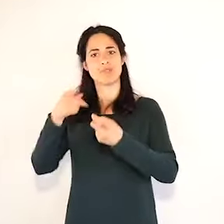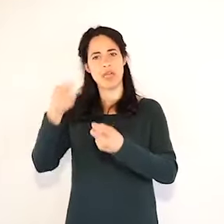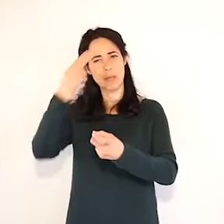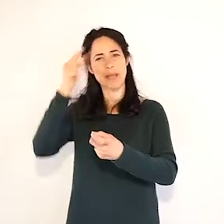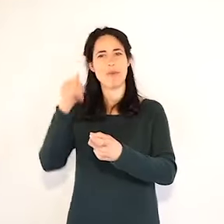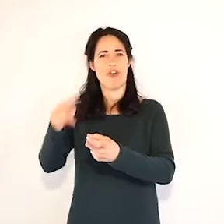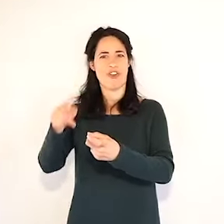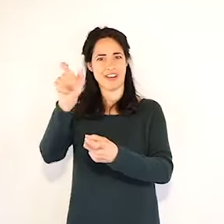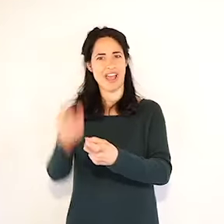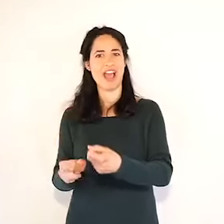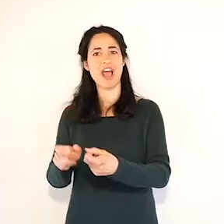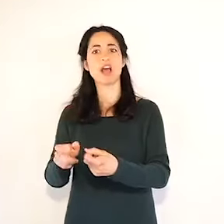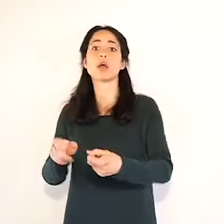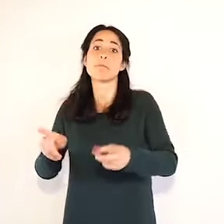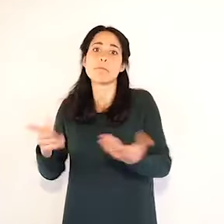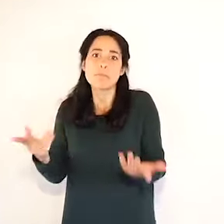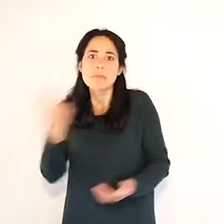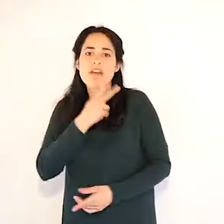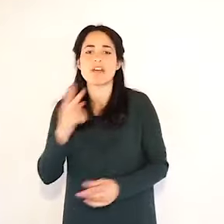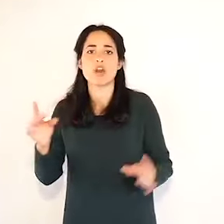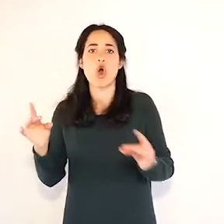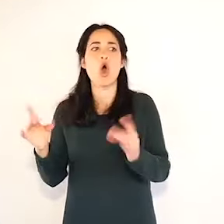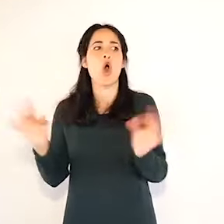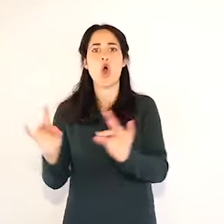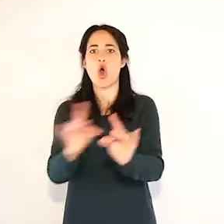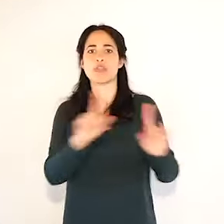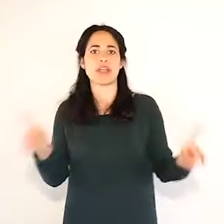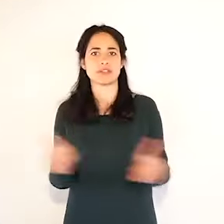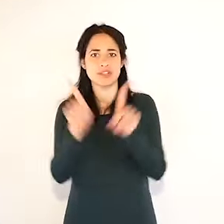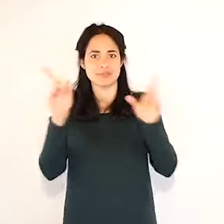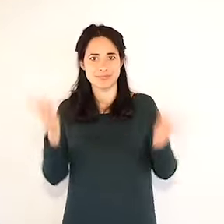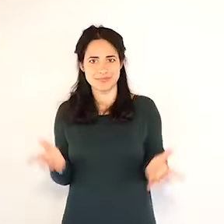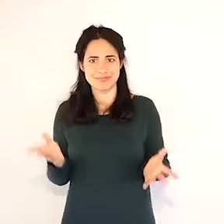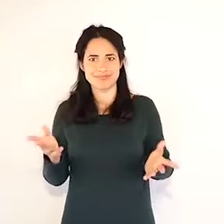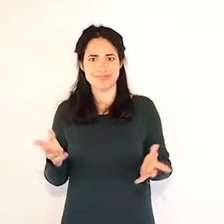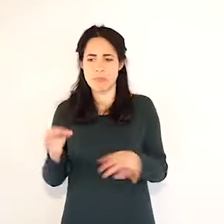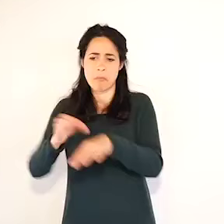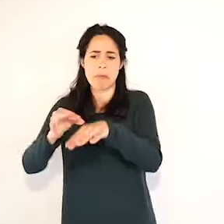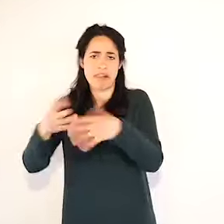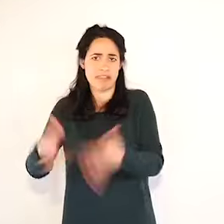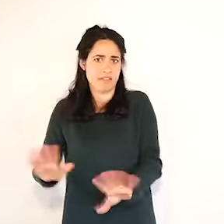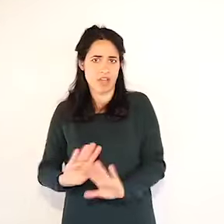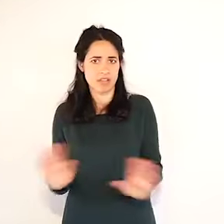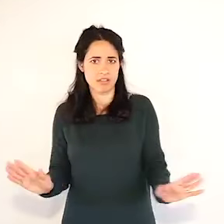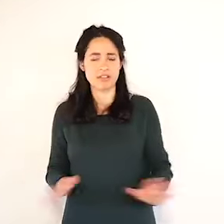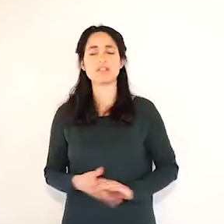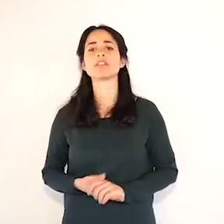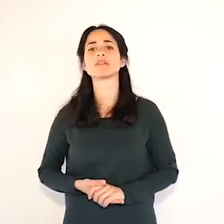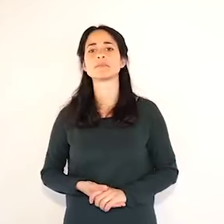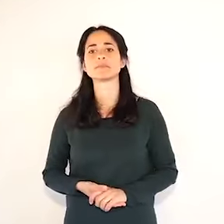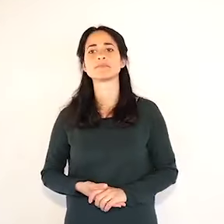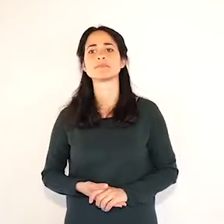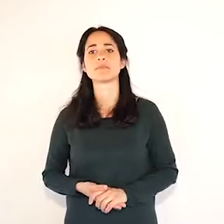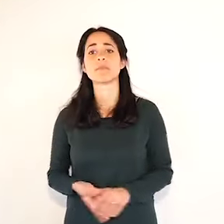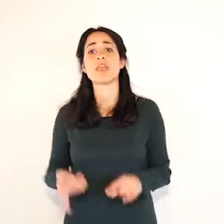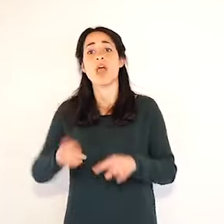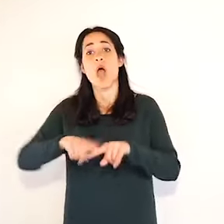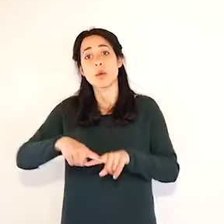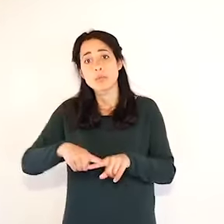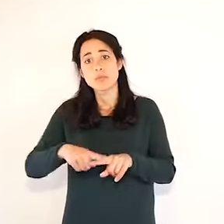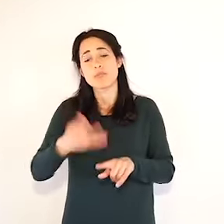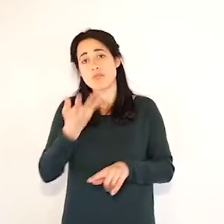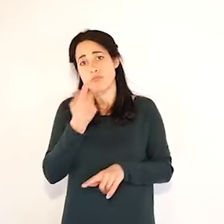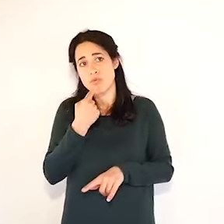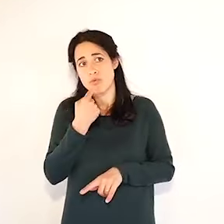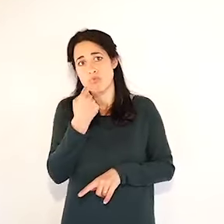inoltre per esempio per darvi un'idea di quello che sta succedendo all'interno dei nostri ospedali, sapete a Imola abbiamo